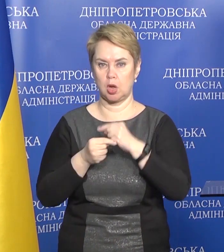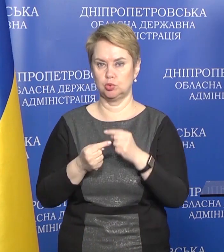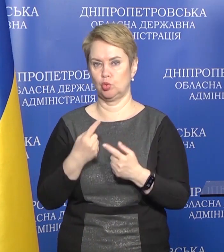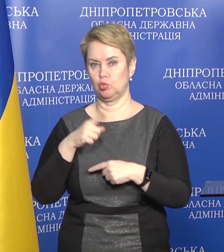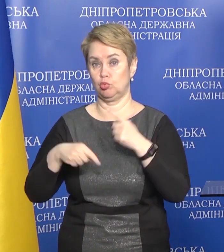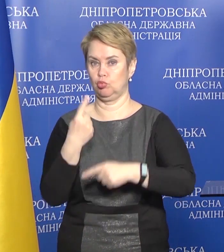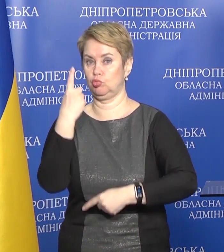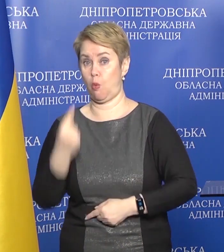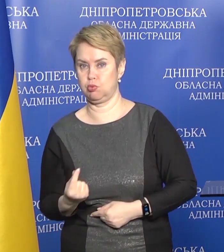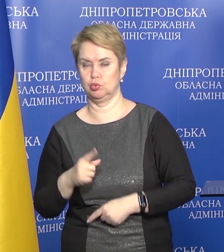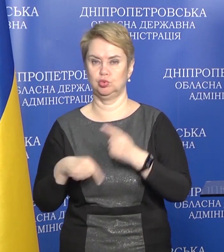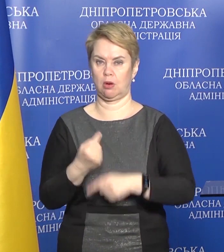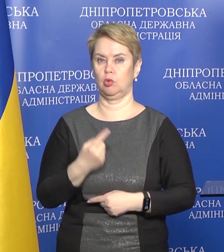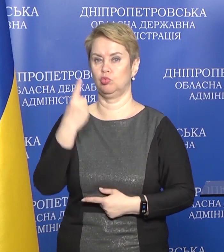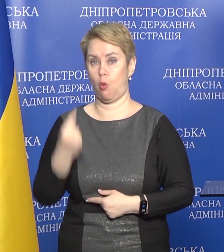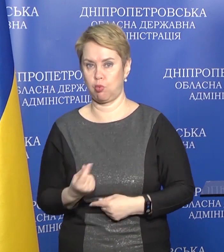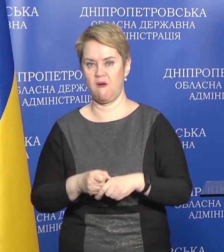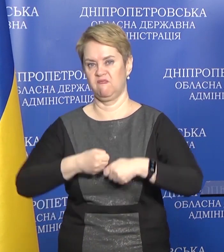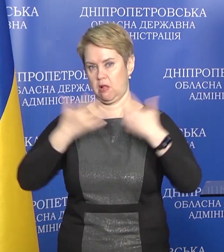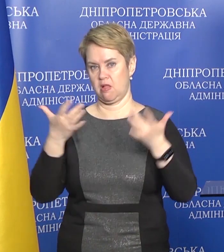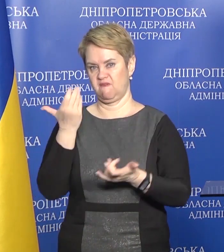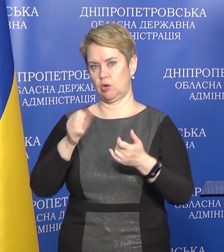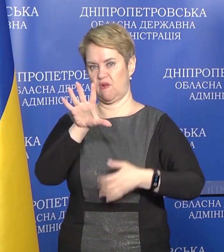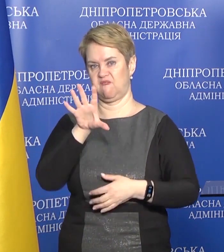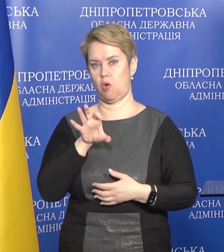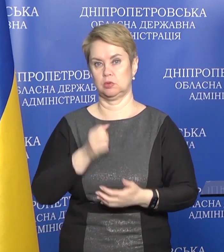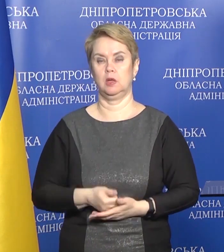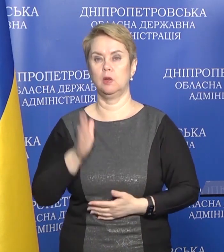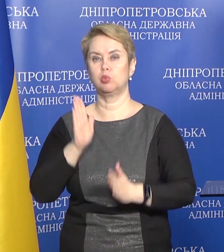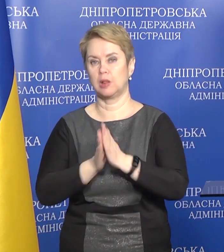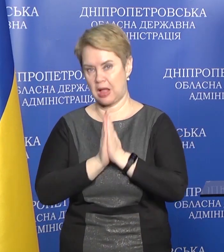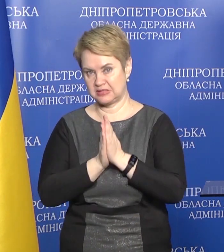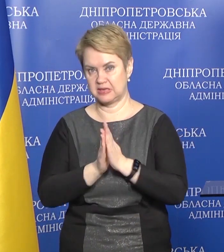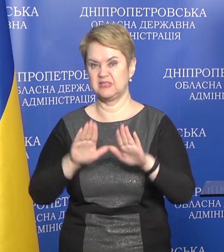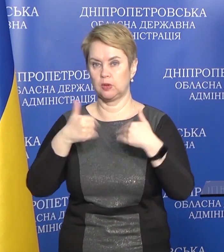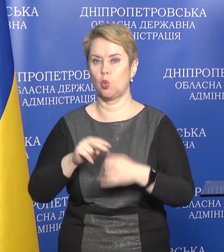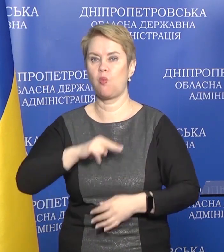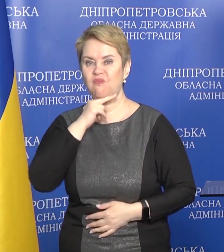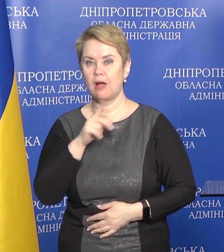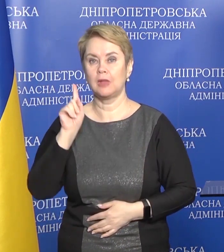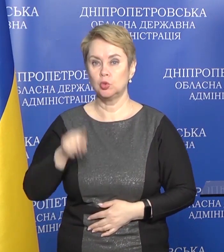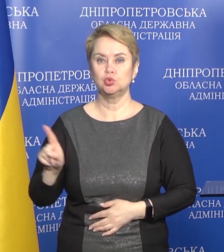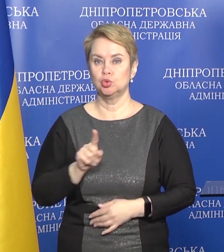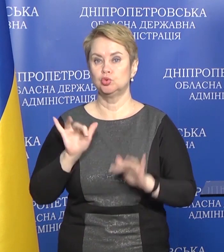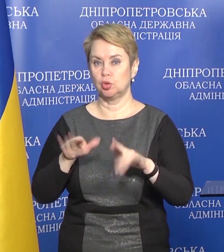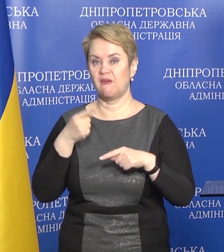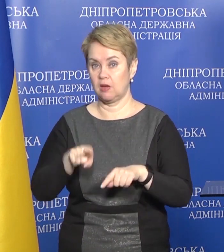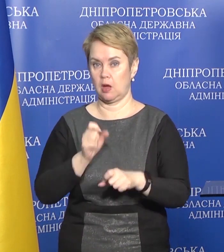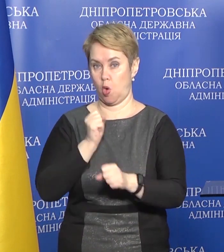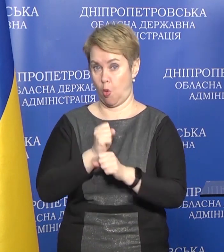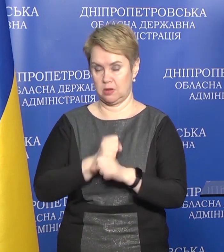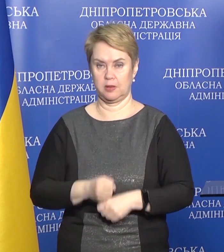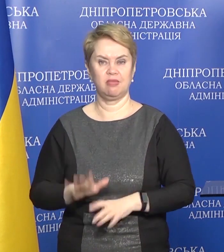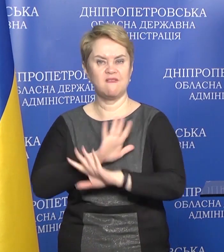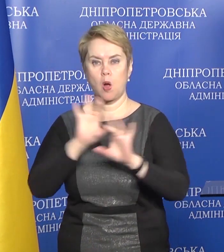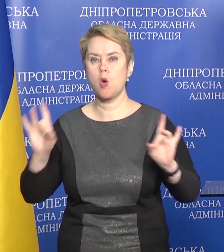добу. Щонайменше через добу викладайте ваші фото і, будь ласка, зверніть увагу на те, яким чином ви їх робите.